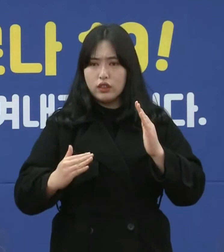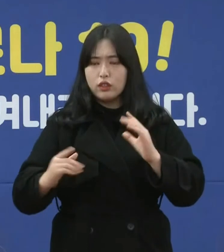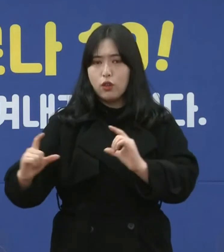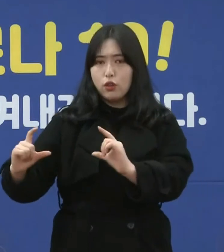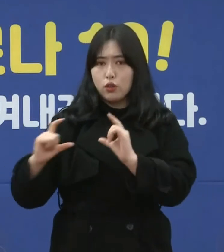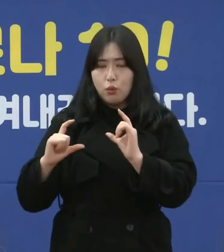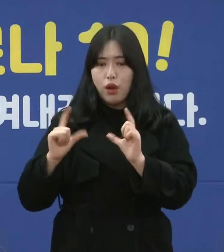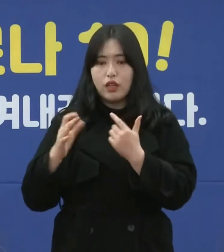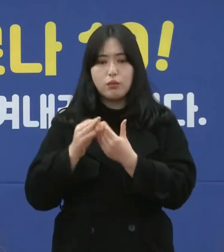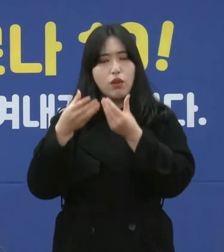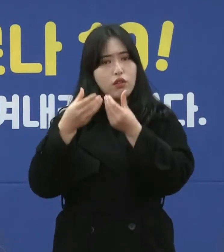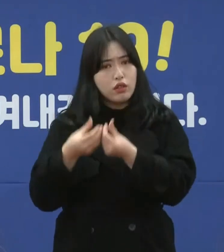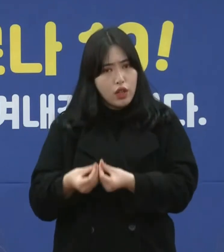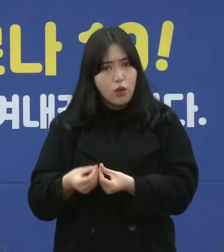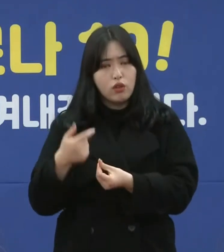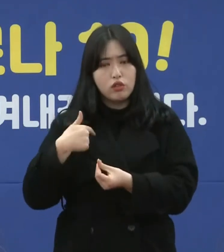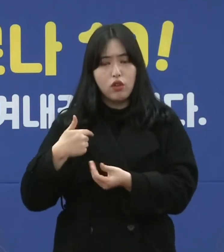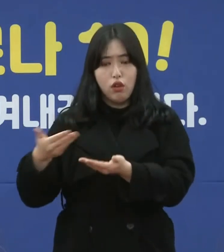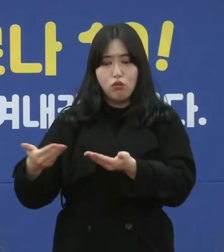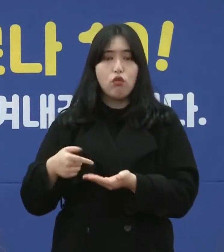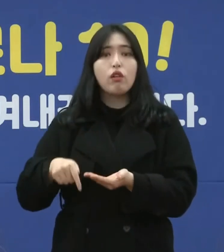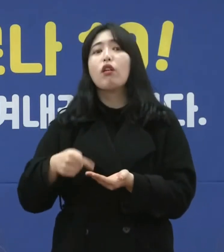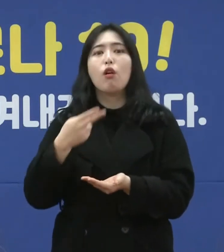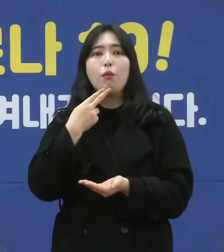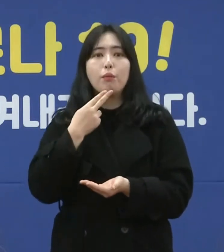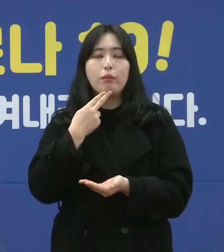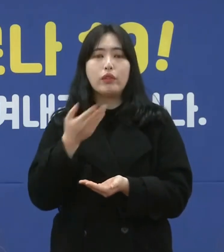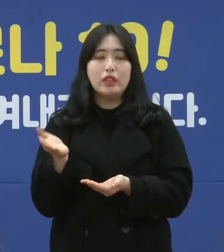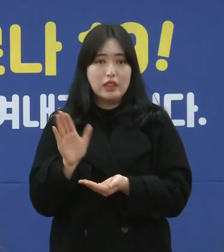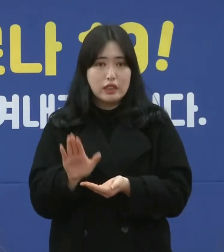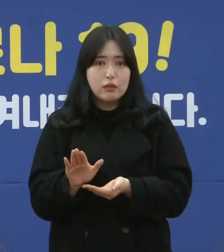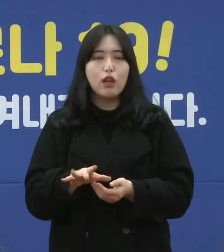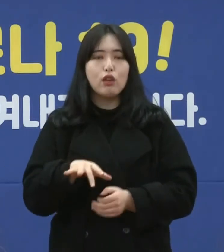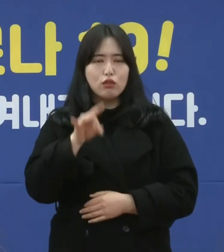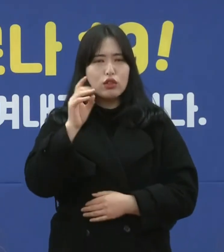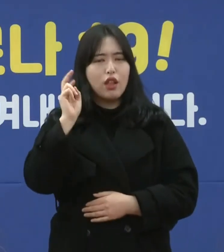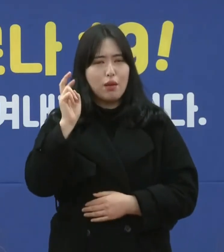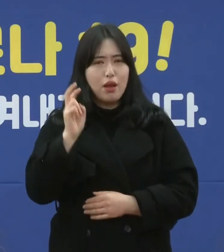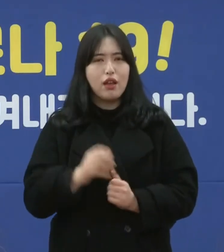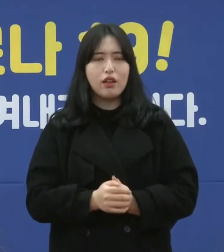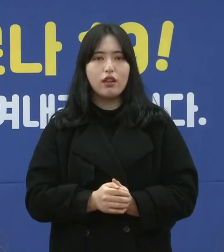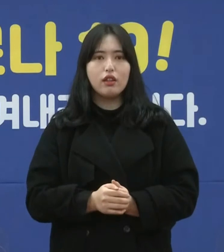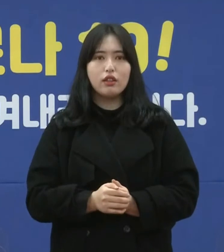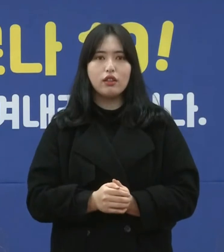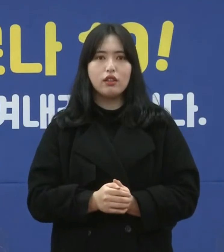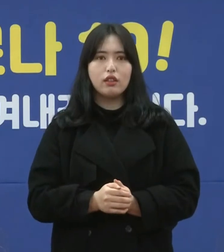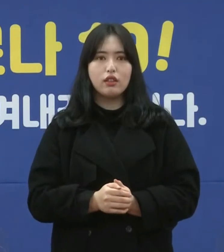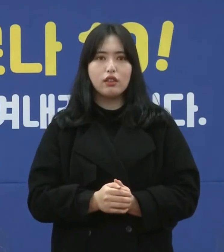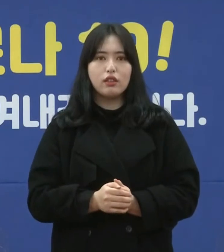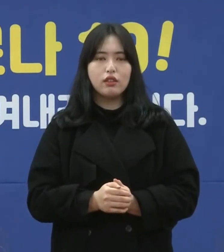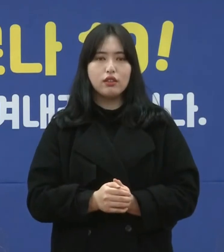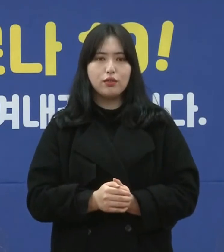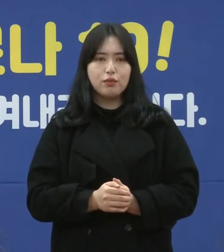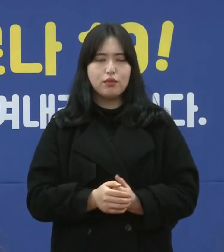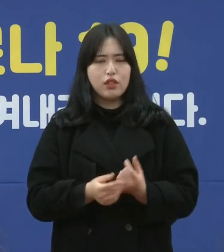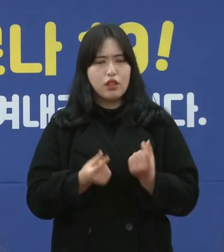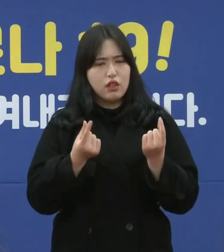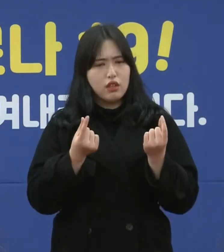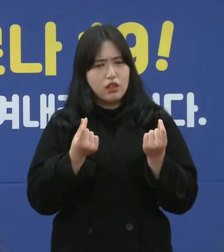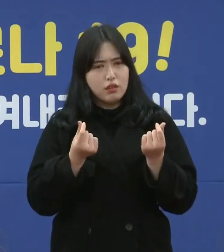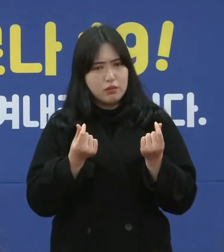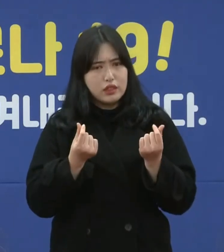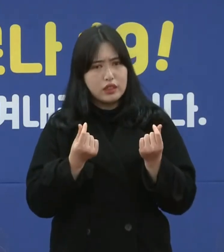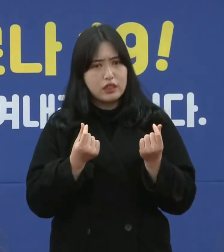받거나 내용적으로 저희들한테 도달한 건 없지만 일단 아마 유사한